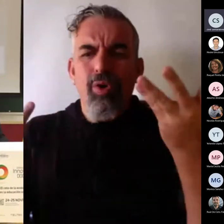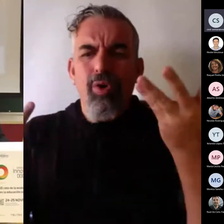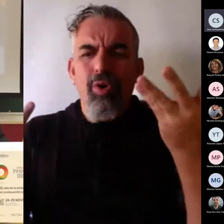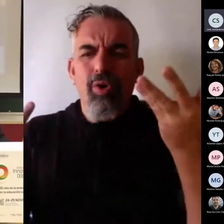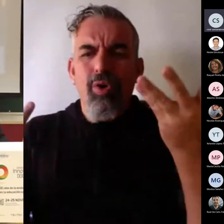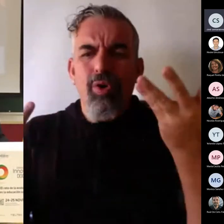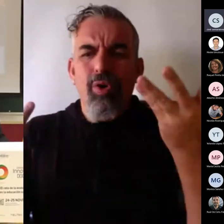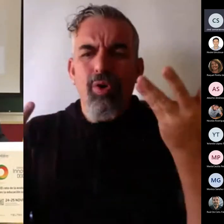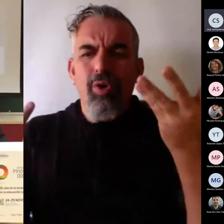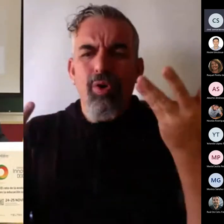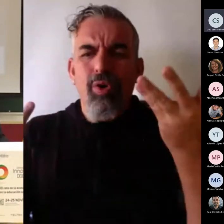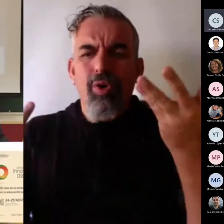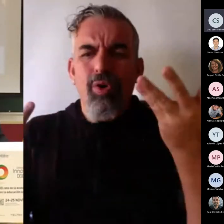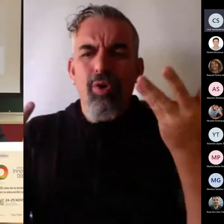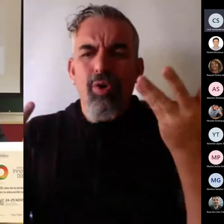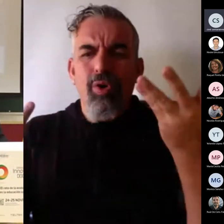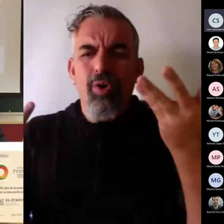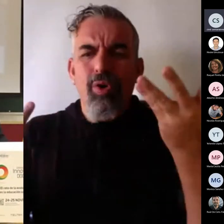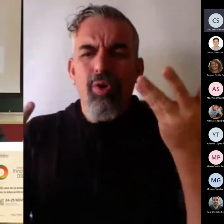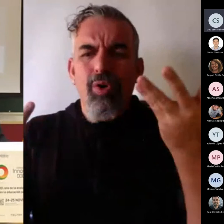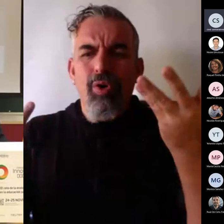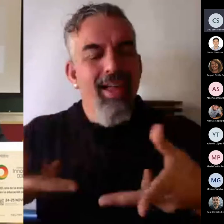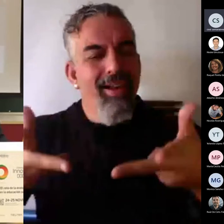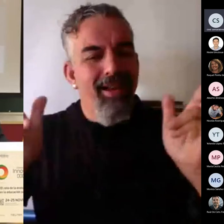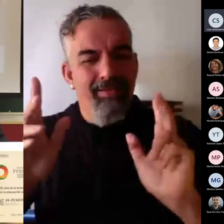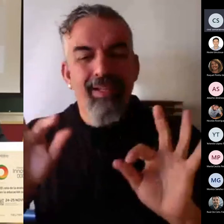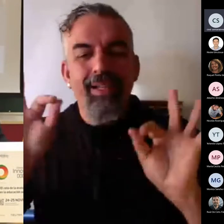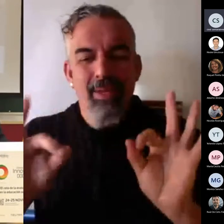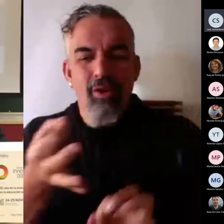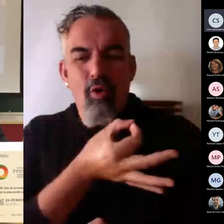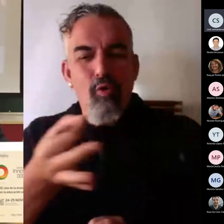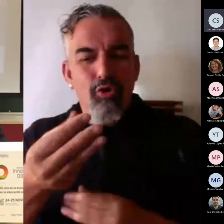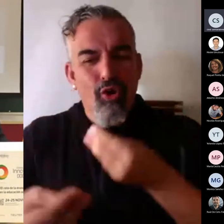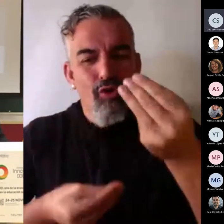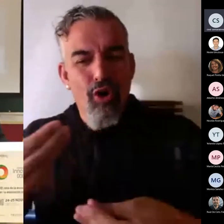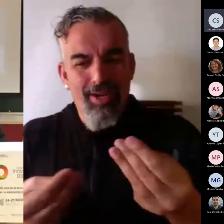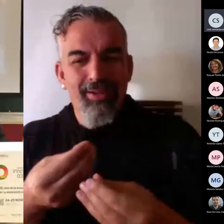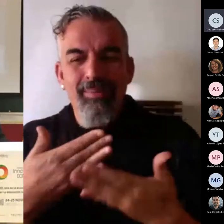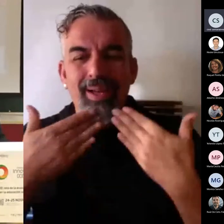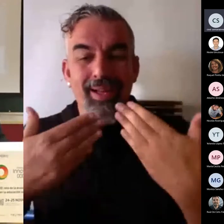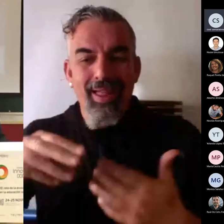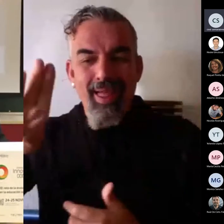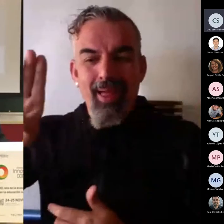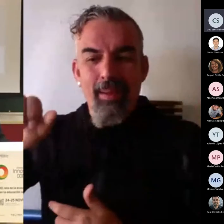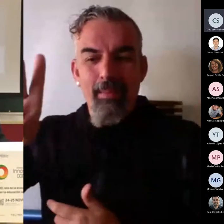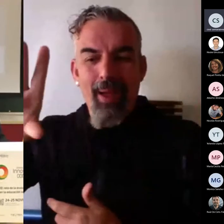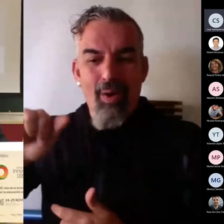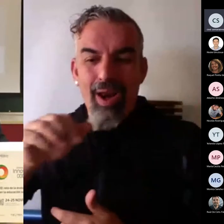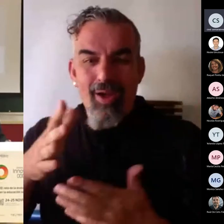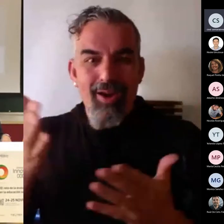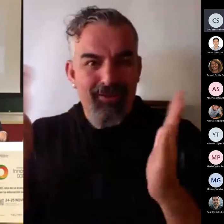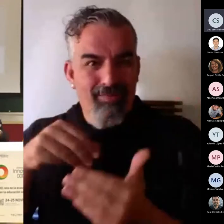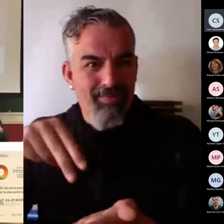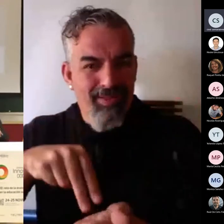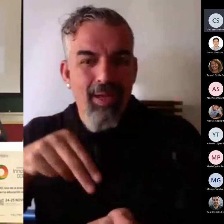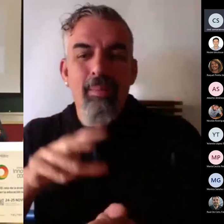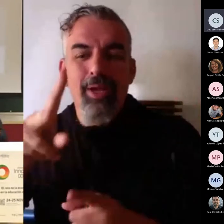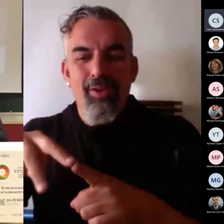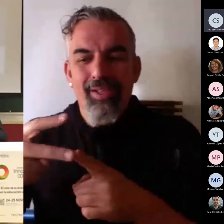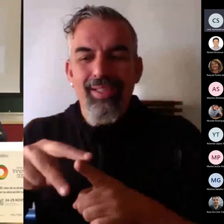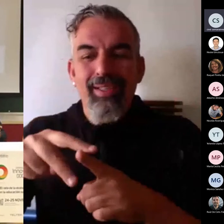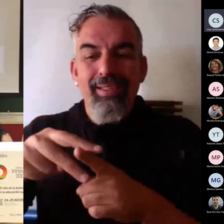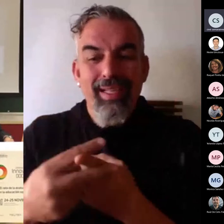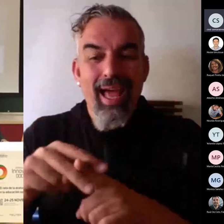docencia y el correcto uso de TES. Muchas gracias, Paula, por venir hasta aquí y por el taller que impartió ayer, de diseño